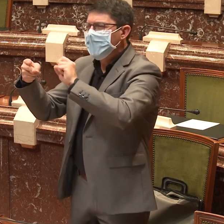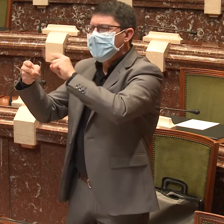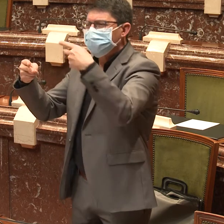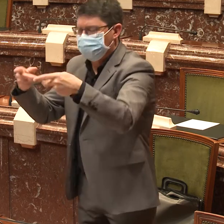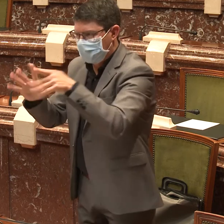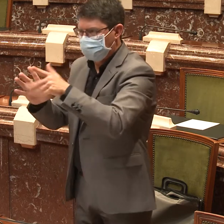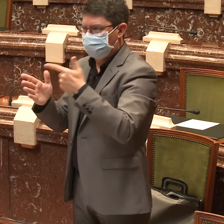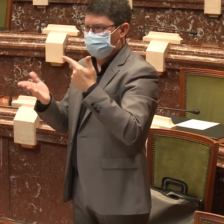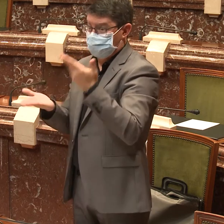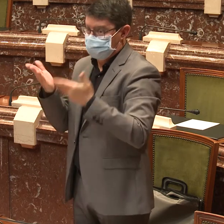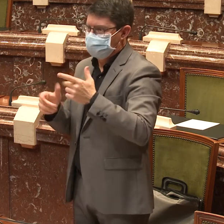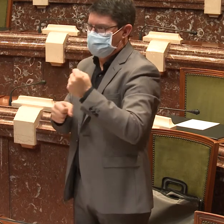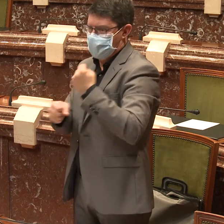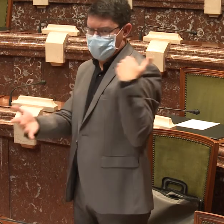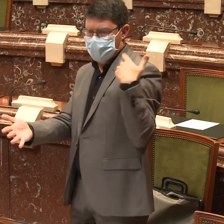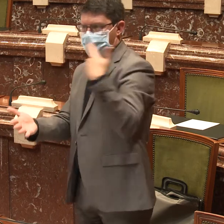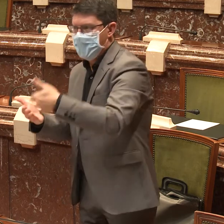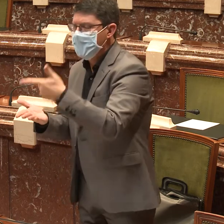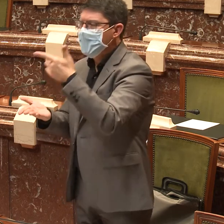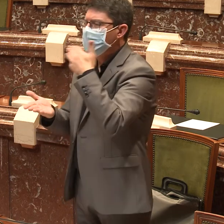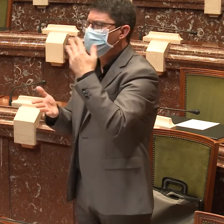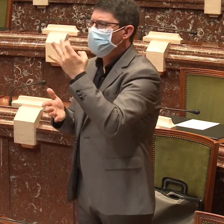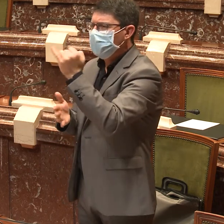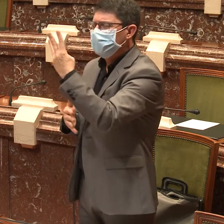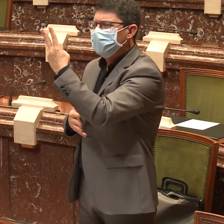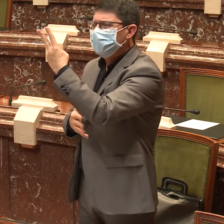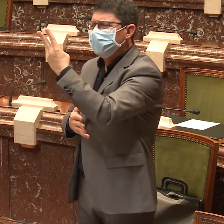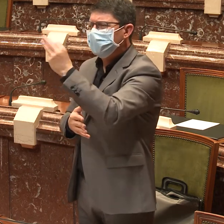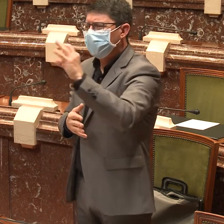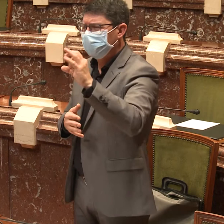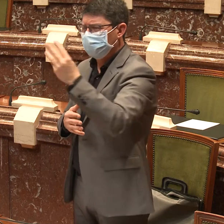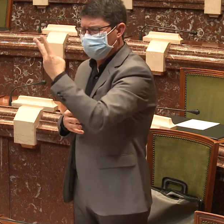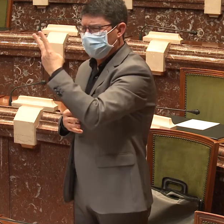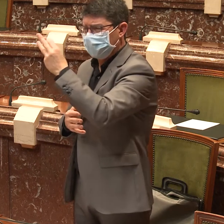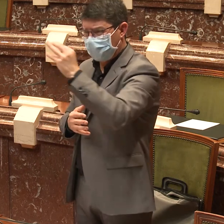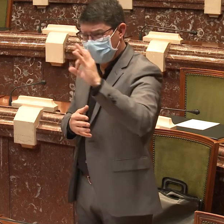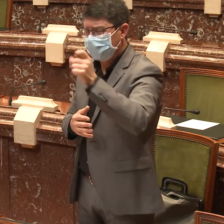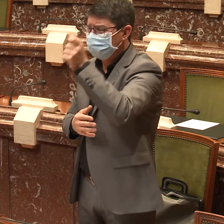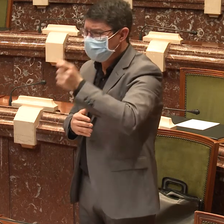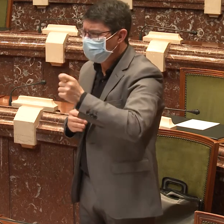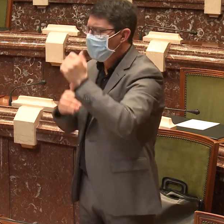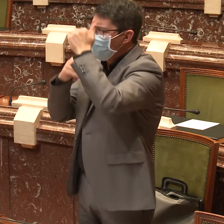el resto también de servicios que ofrecemos desde la federación.